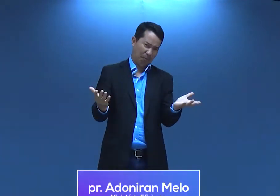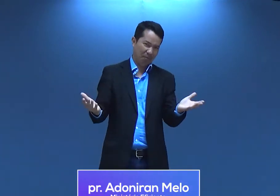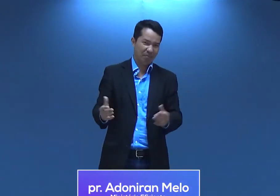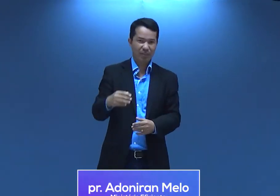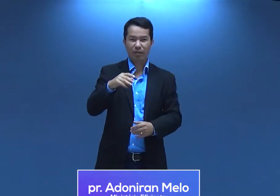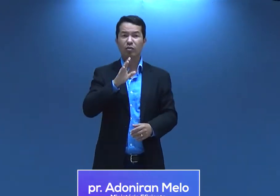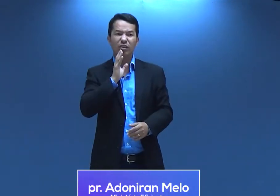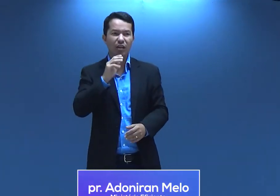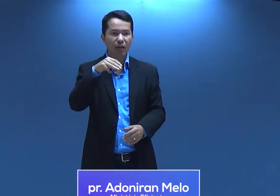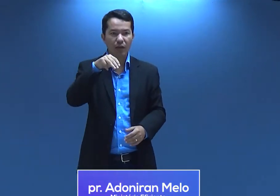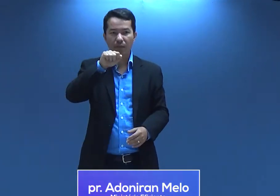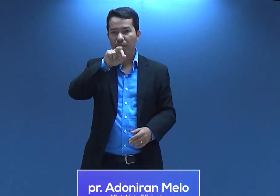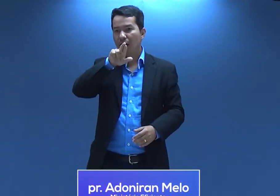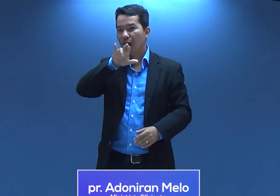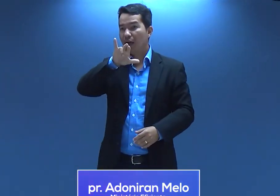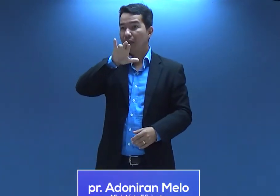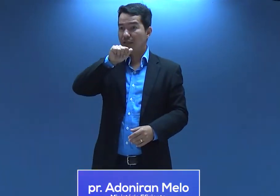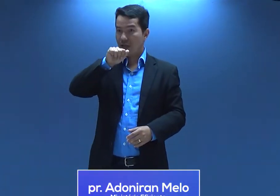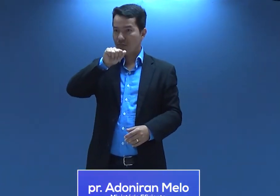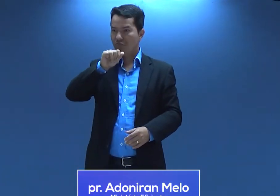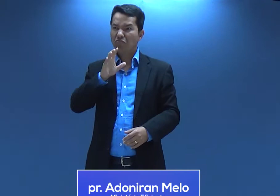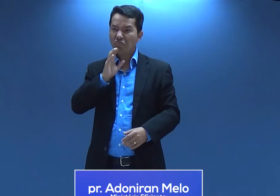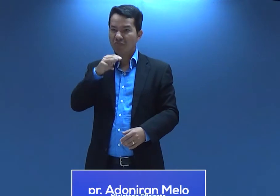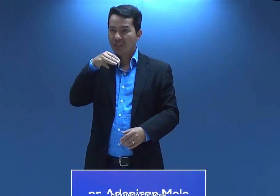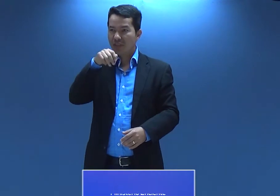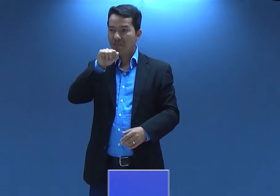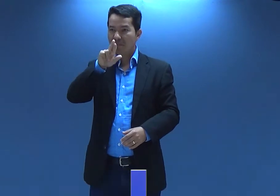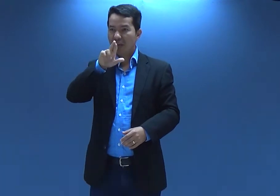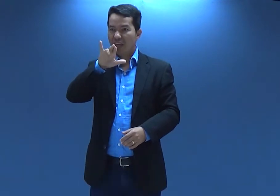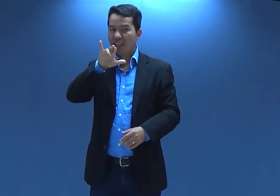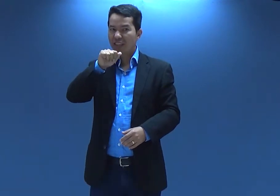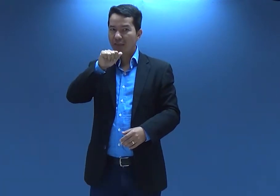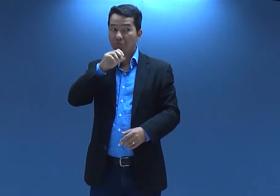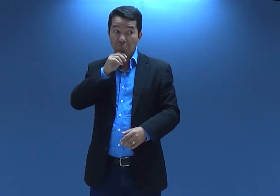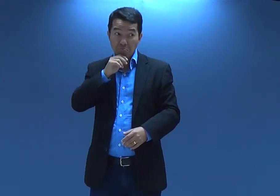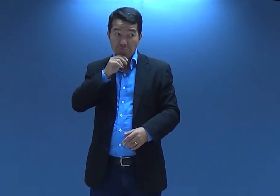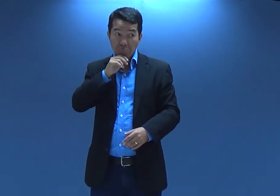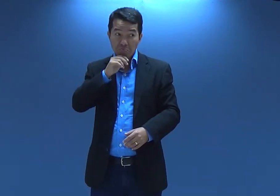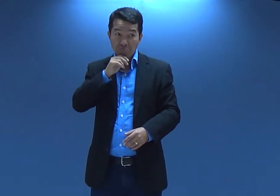Como vocês fazem daqui pra lá. Vocês conhecem Maria? Sim. Sim?